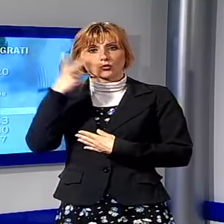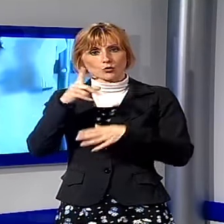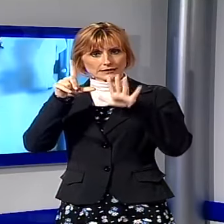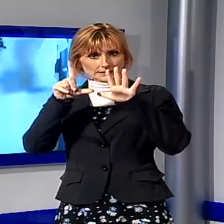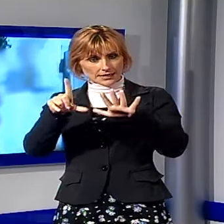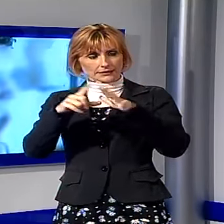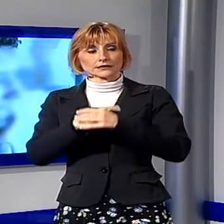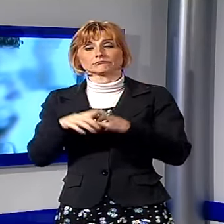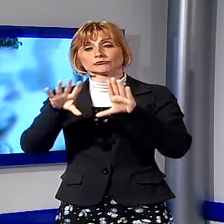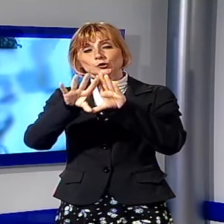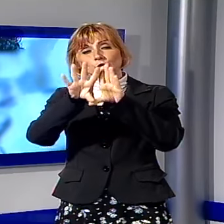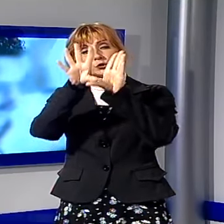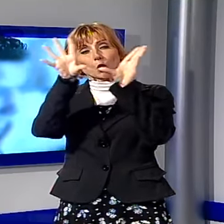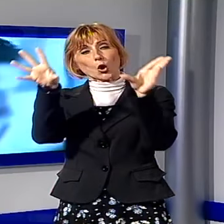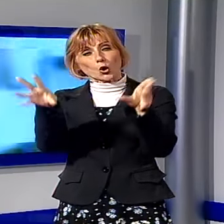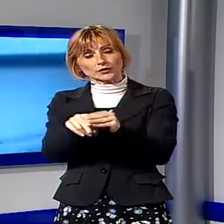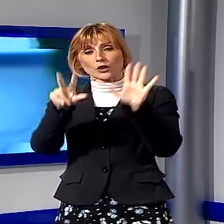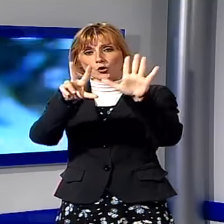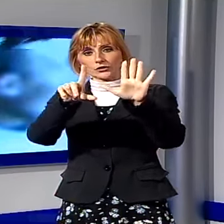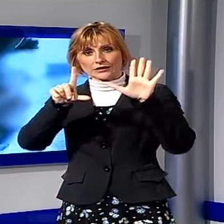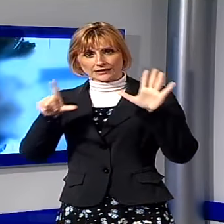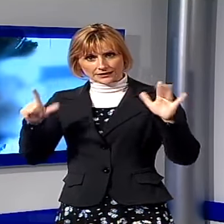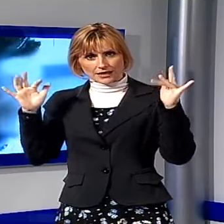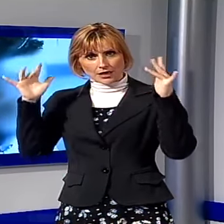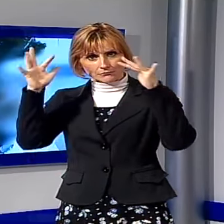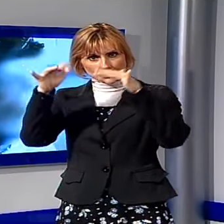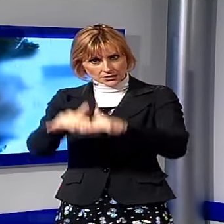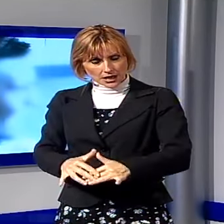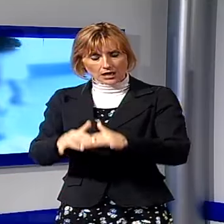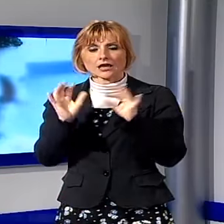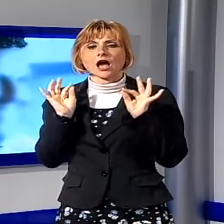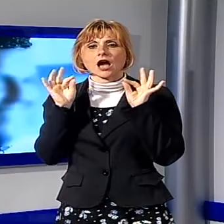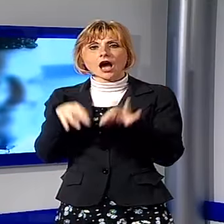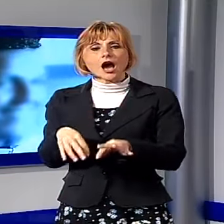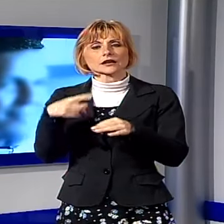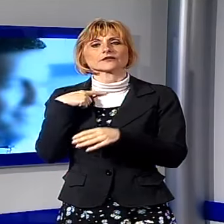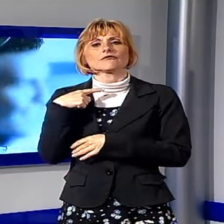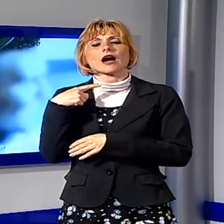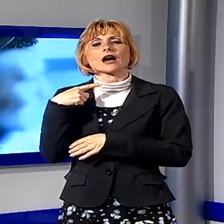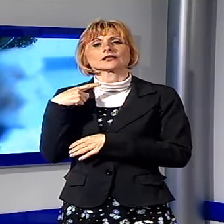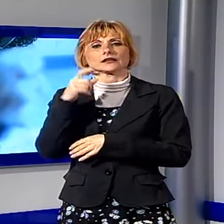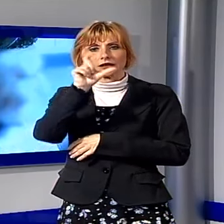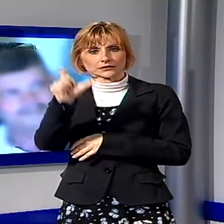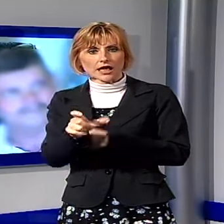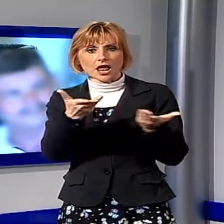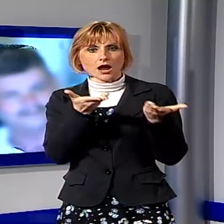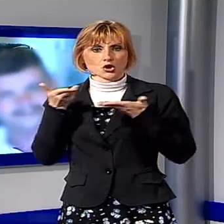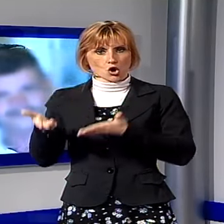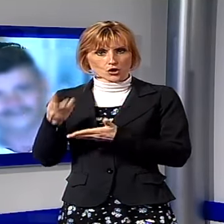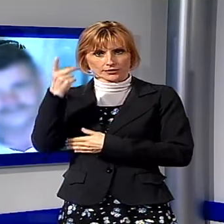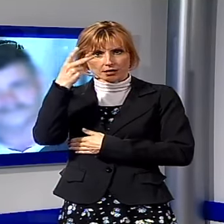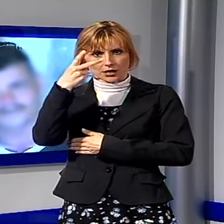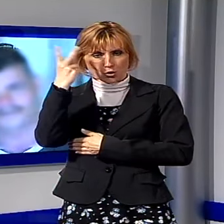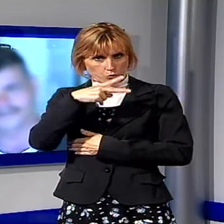Sale così a 87 il numero complessivo dei migranti sbarcati negli ultimi mesi sulle coste italiane e accolti nella nostra